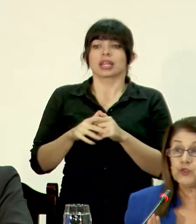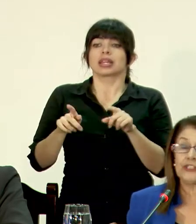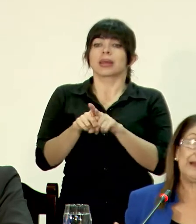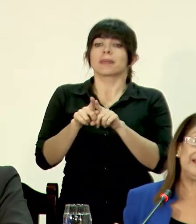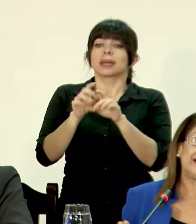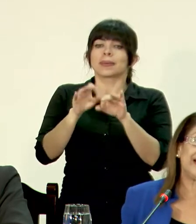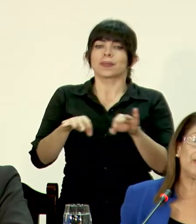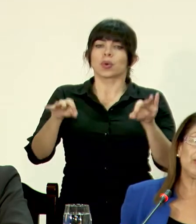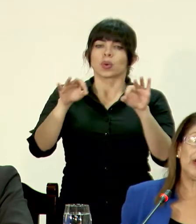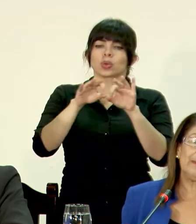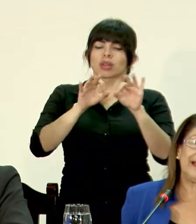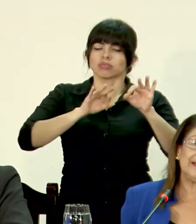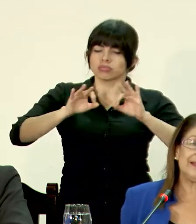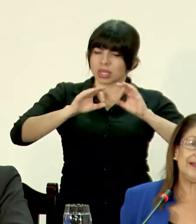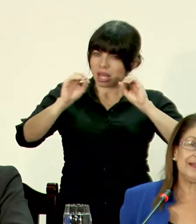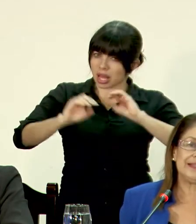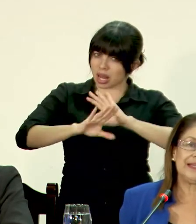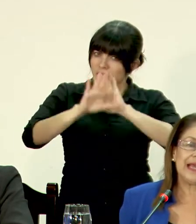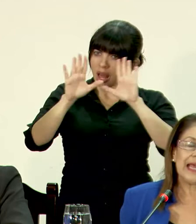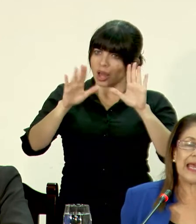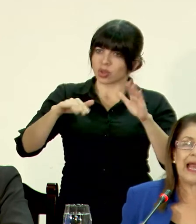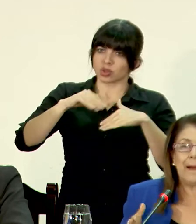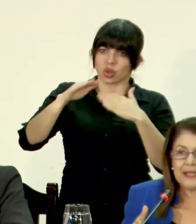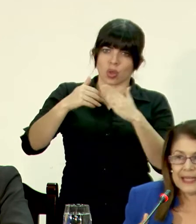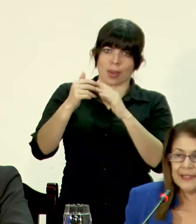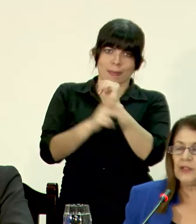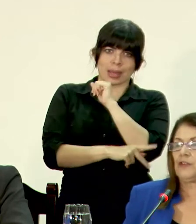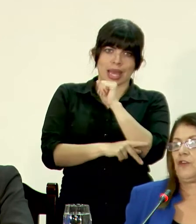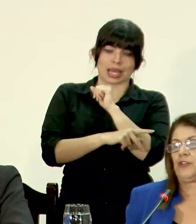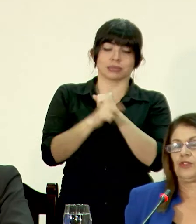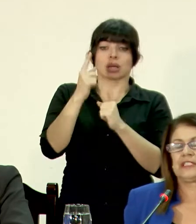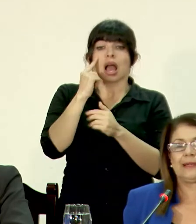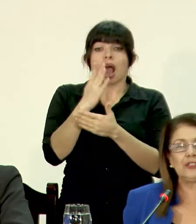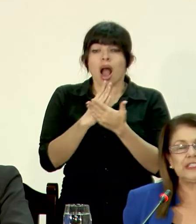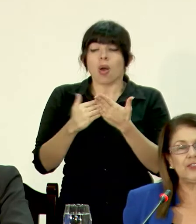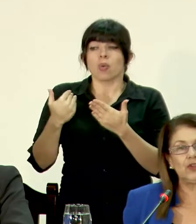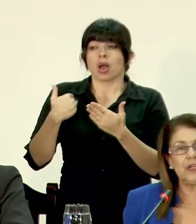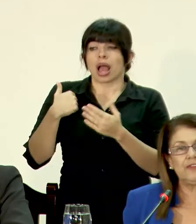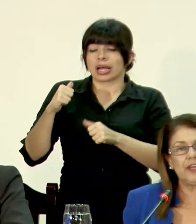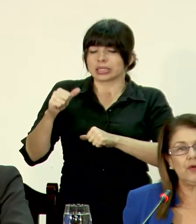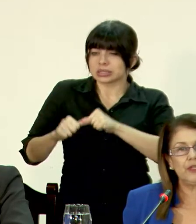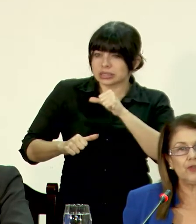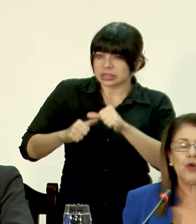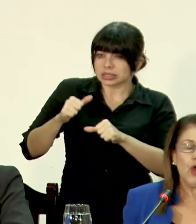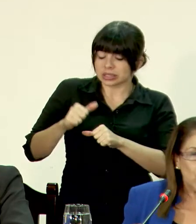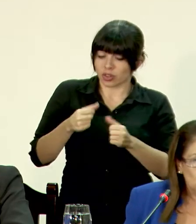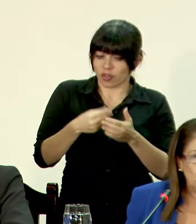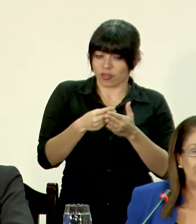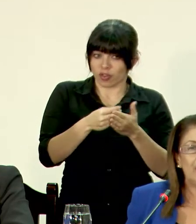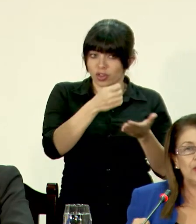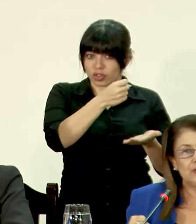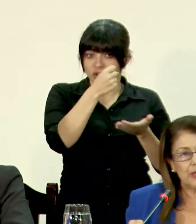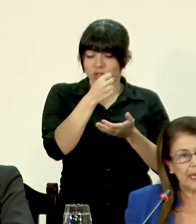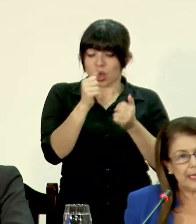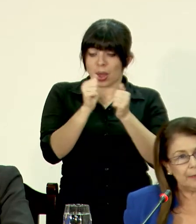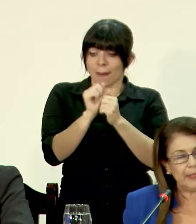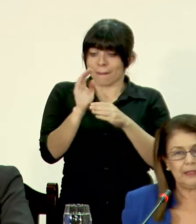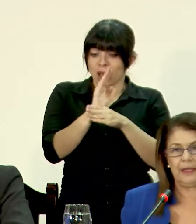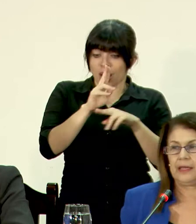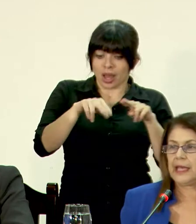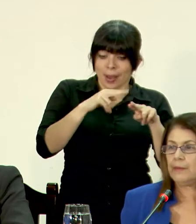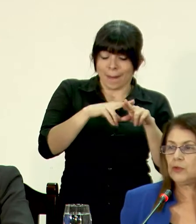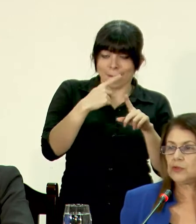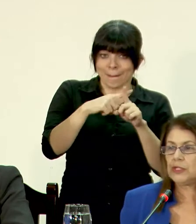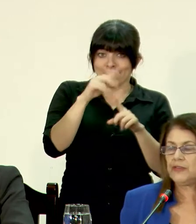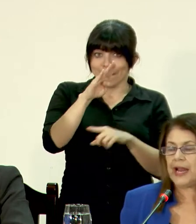ser totalmente claros con el país y decir que a pesar de los esfuerzos que estamos haciendo con el fideicomiso, junto al Banco Nacional y al